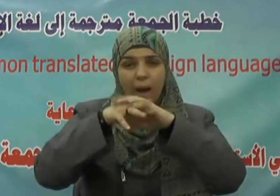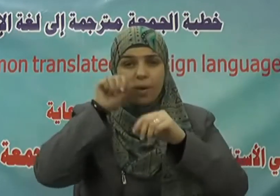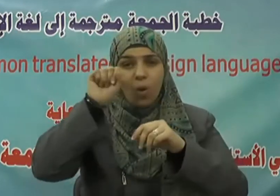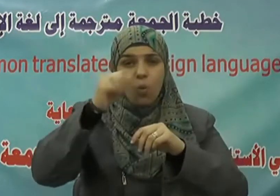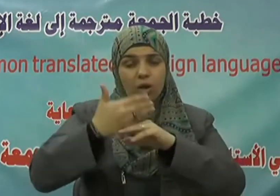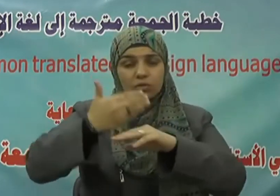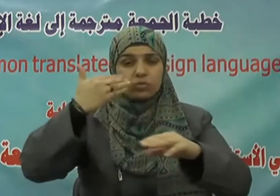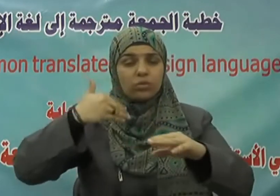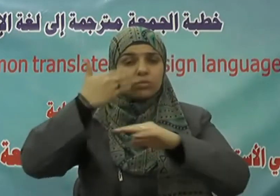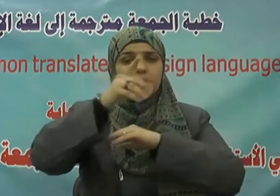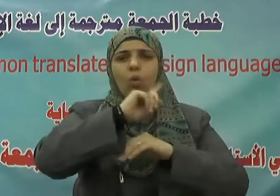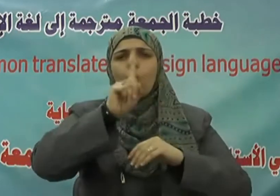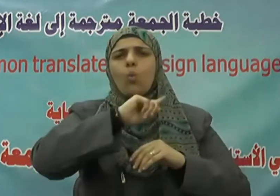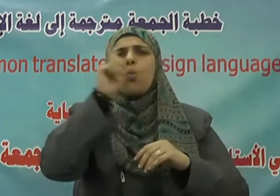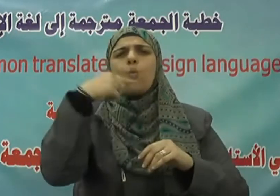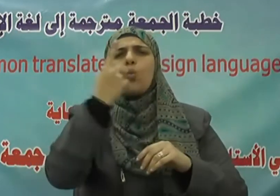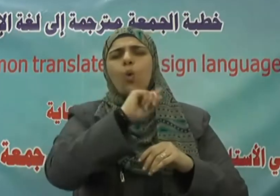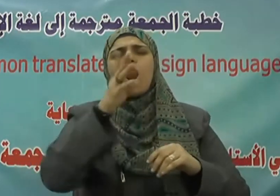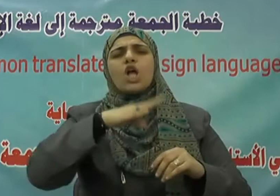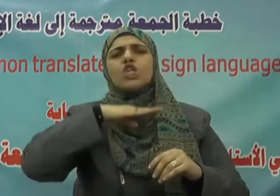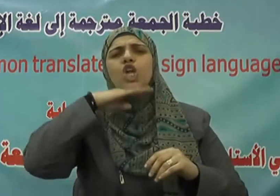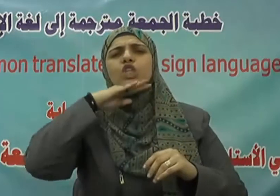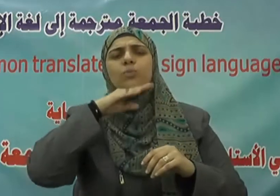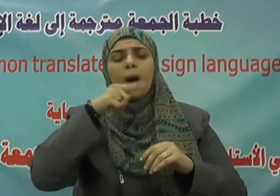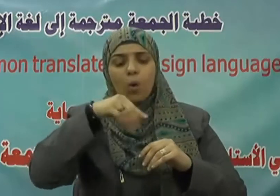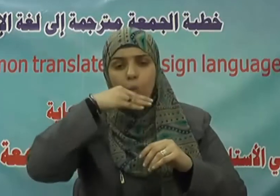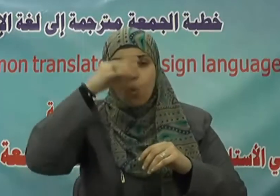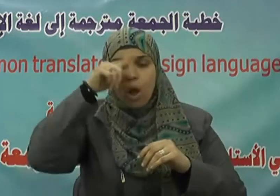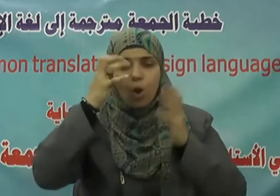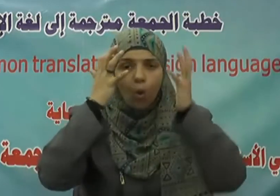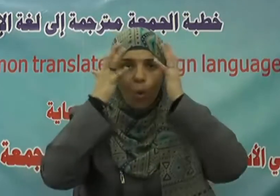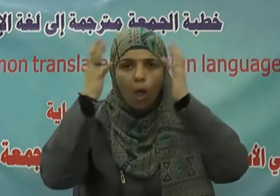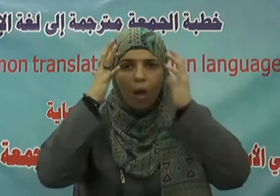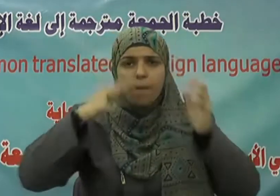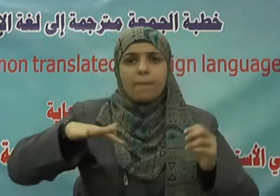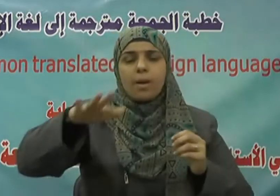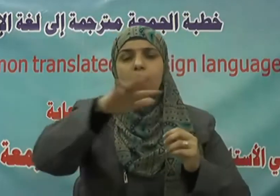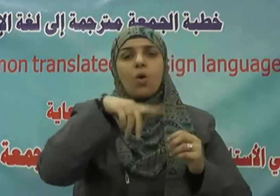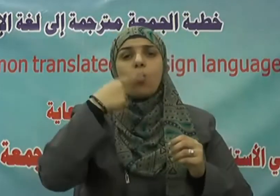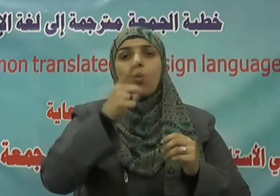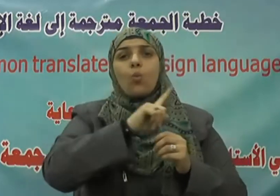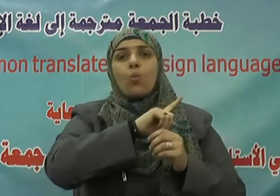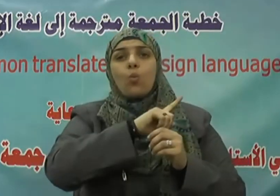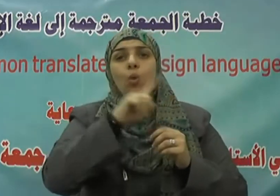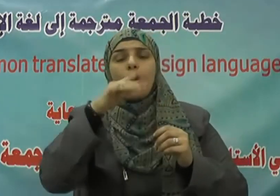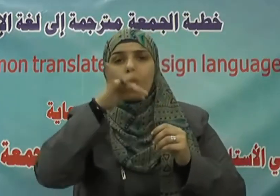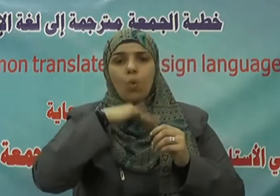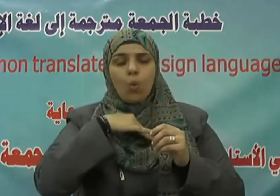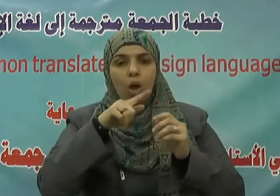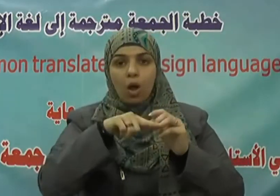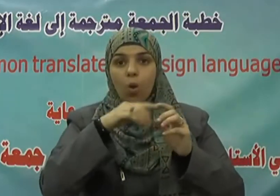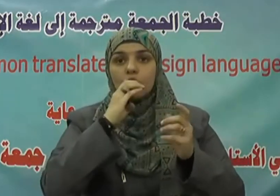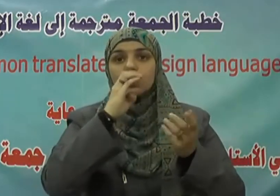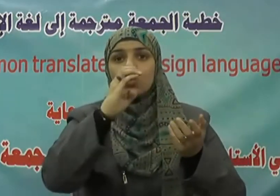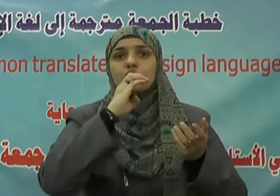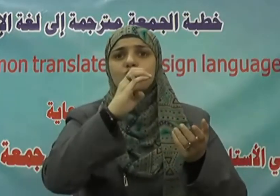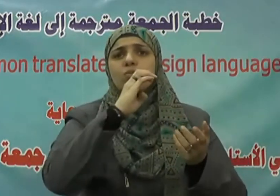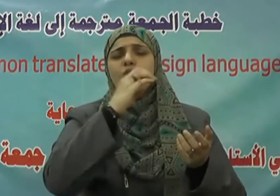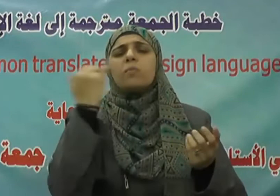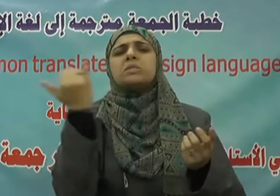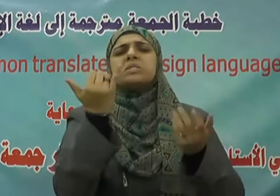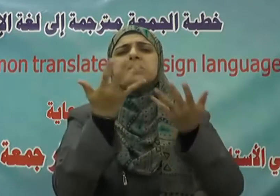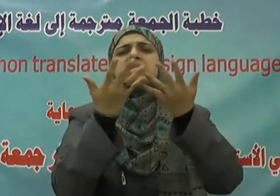يشبع منه العلماء ولا يخلق على كثرة الرد ولا تنقضي